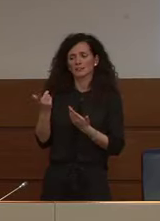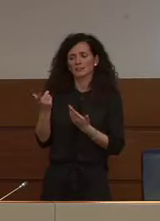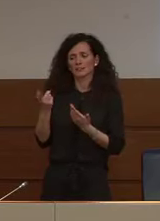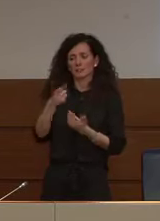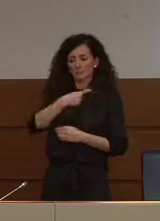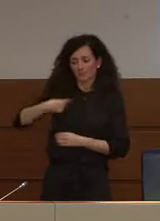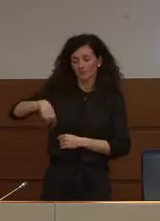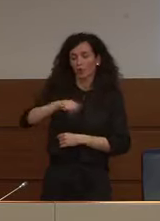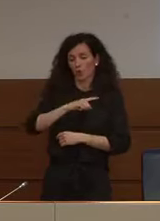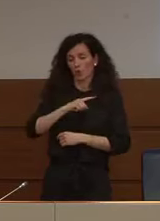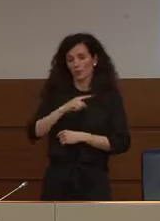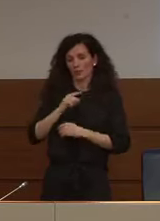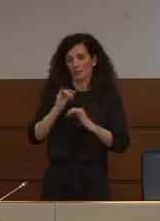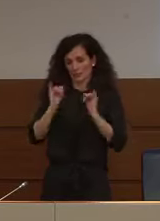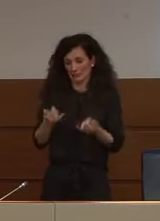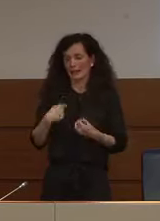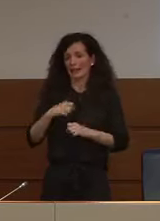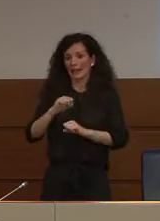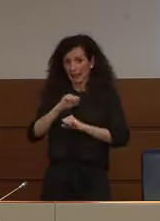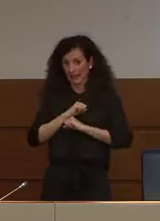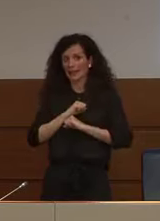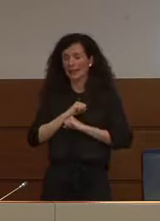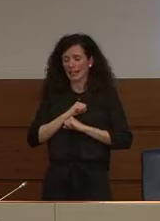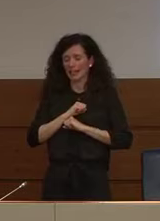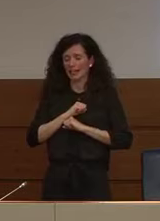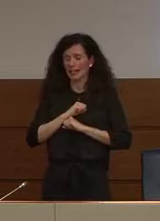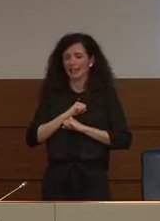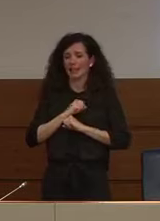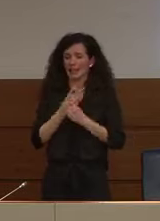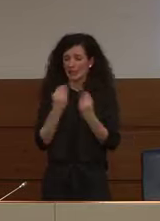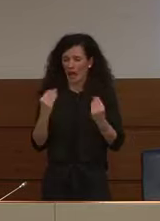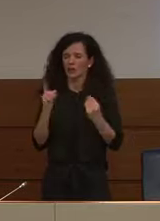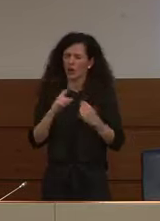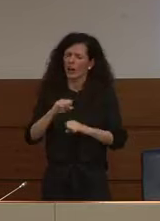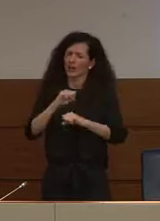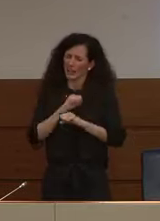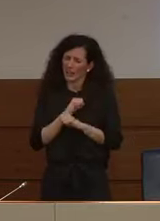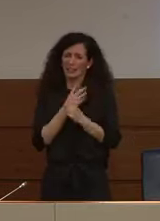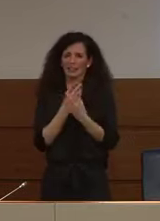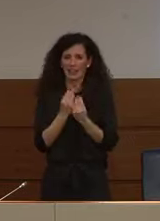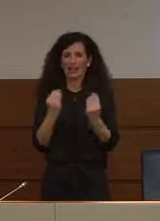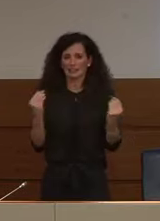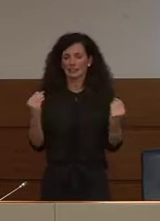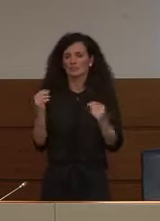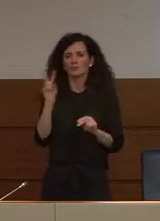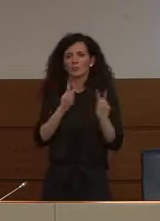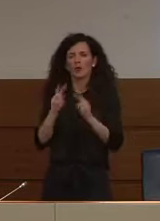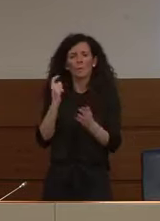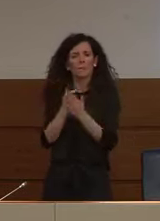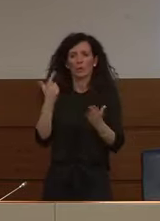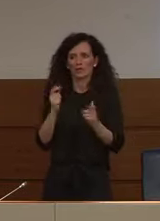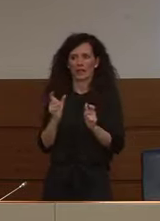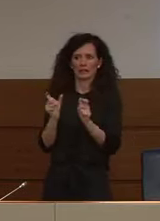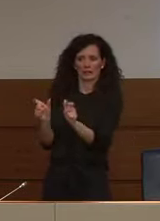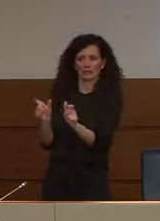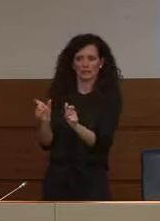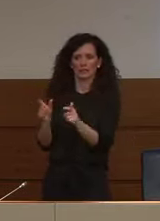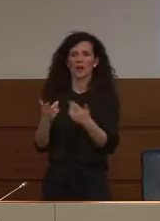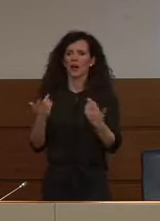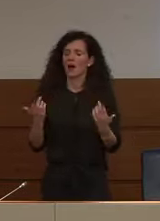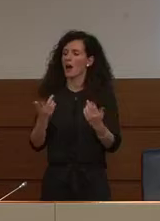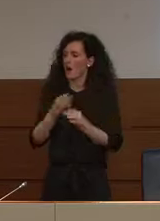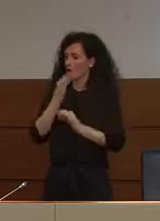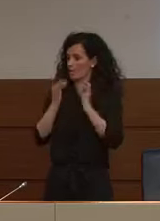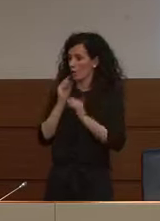crediamo non tanto ma tantissimo delle misure di contenimento quindi ad